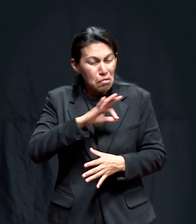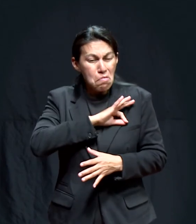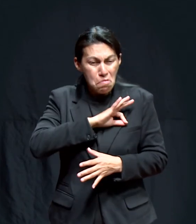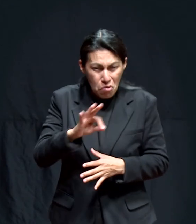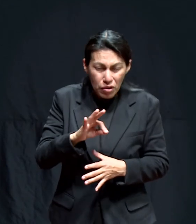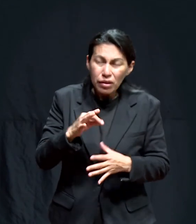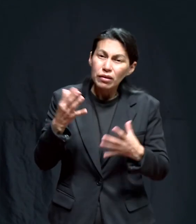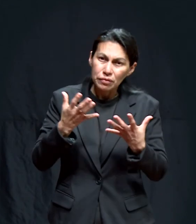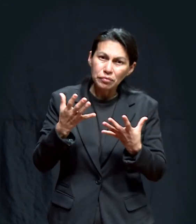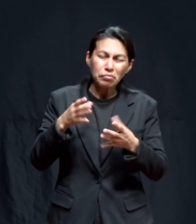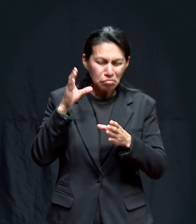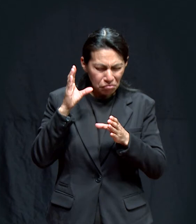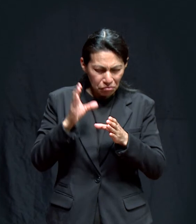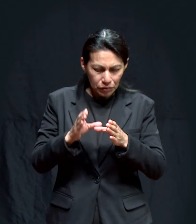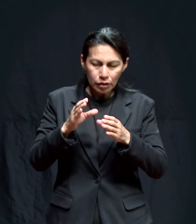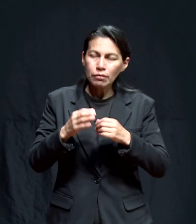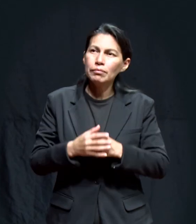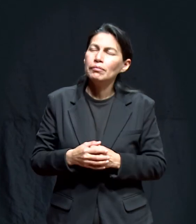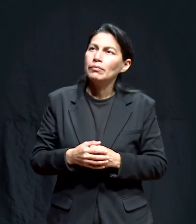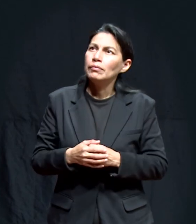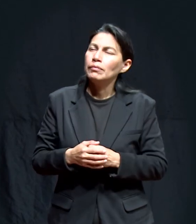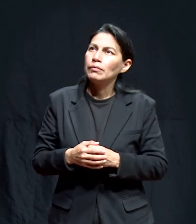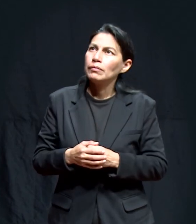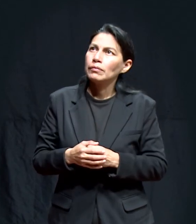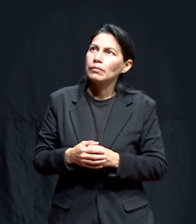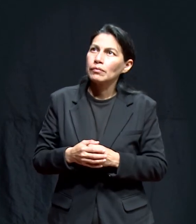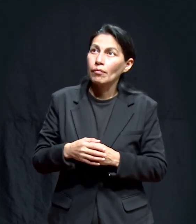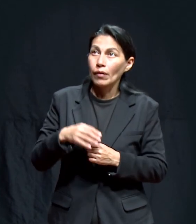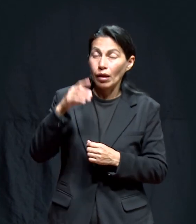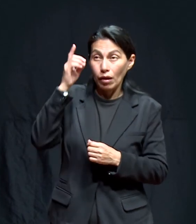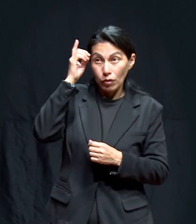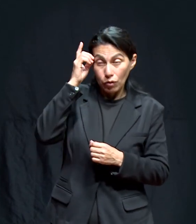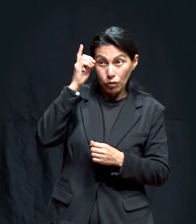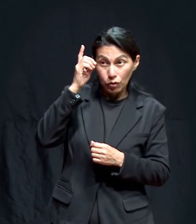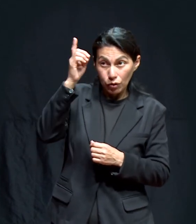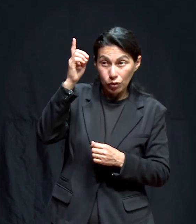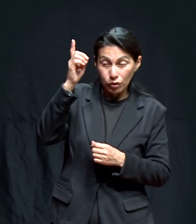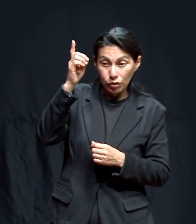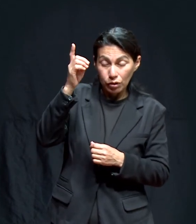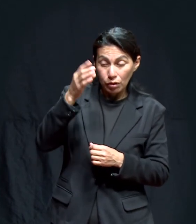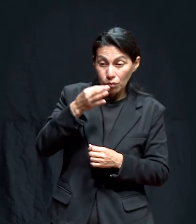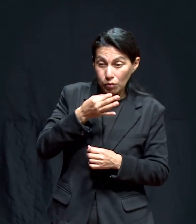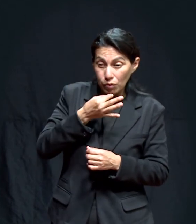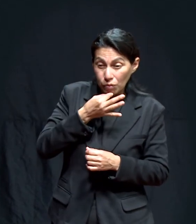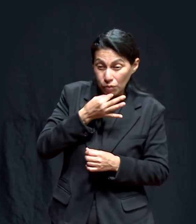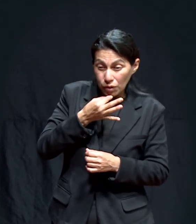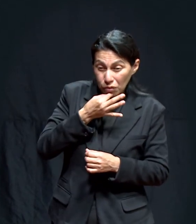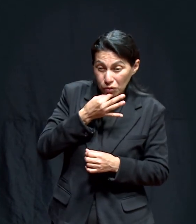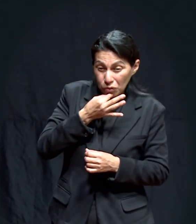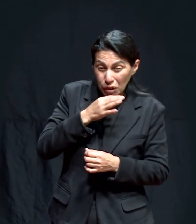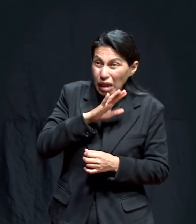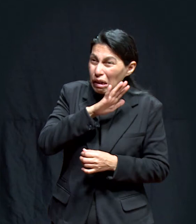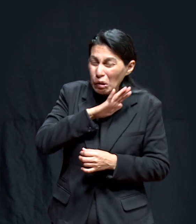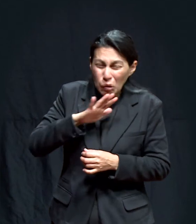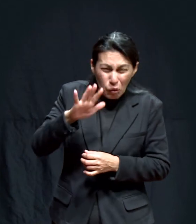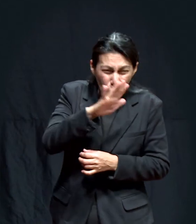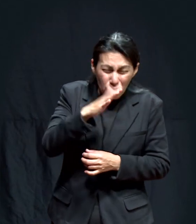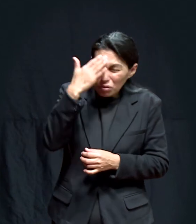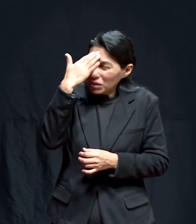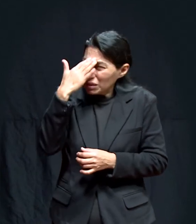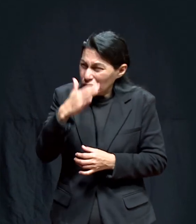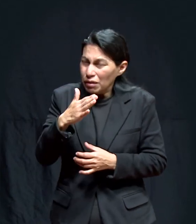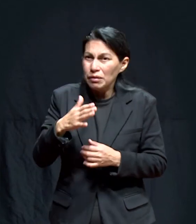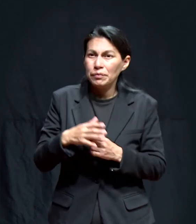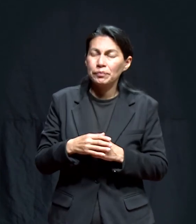en un Dios que puede hacer las cosas, en un Dios que sabe el momento o propicio cómo hacer las cosas.